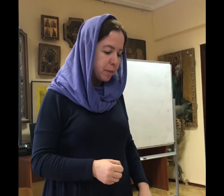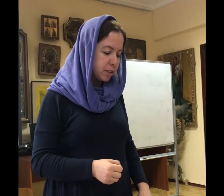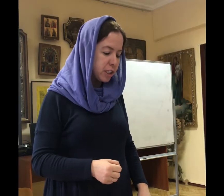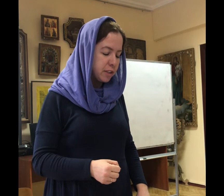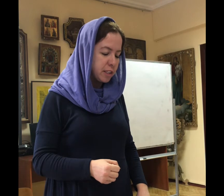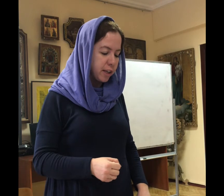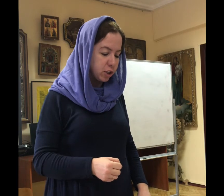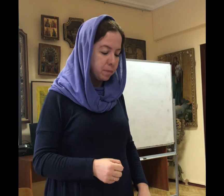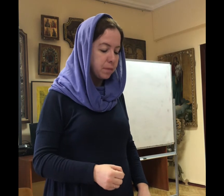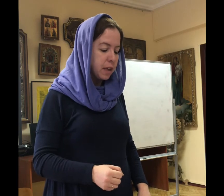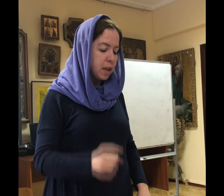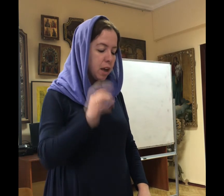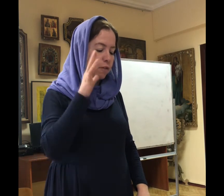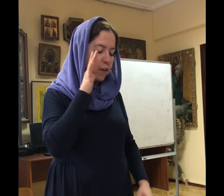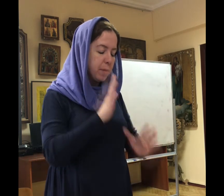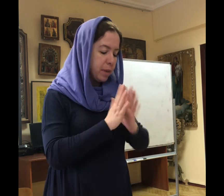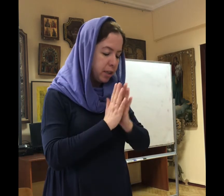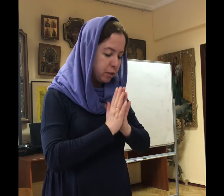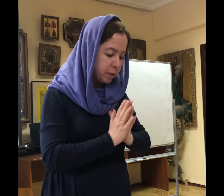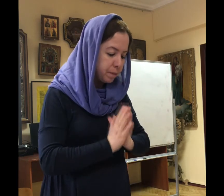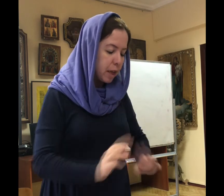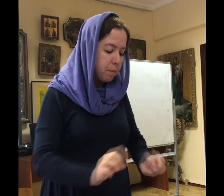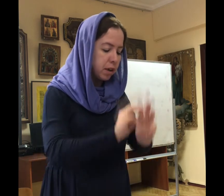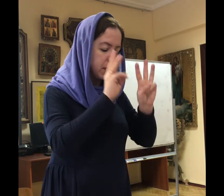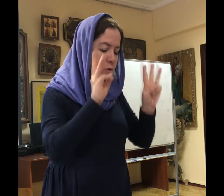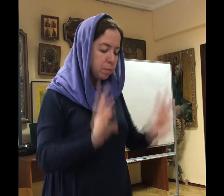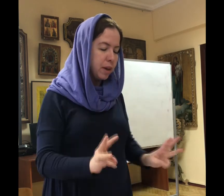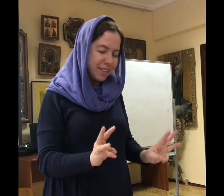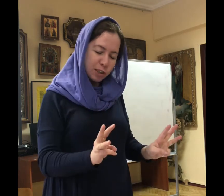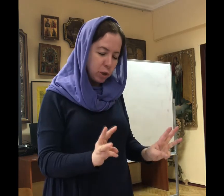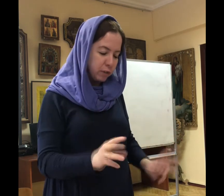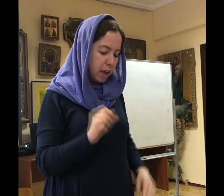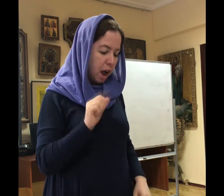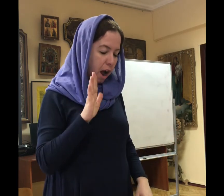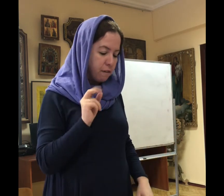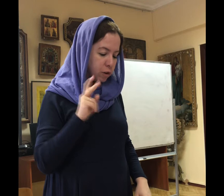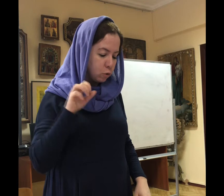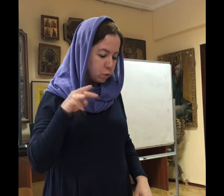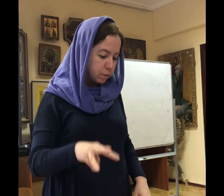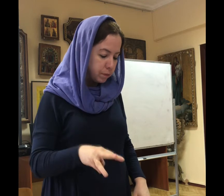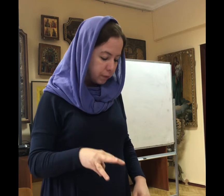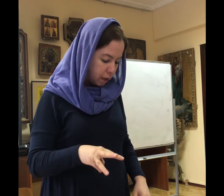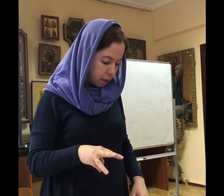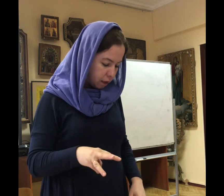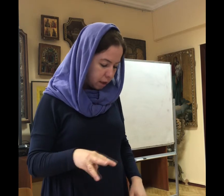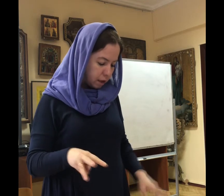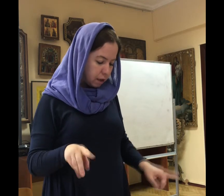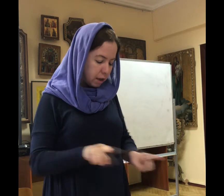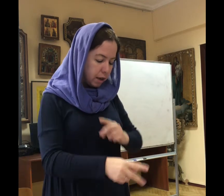Божественной страже во время молитвы богоглаголевый Аввакум, как